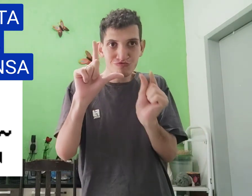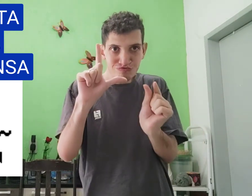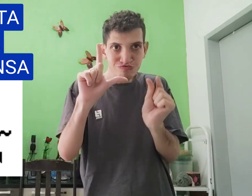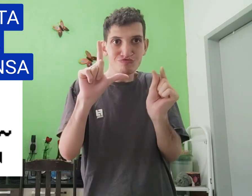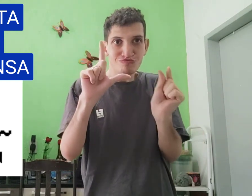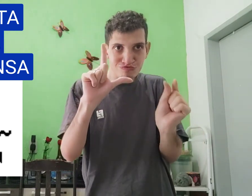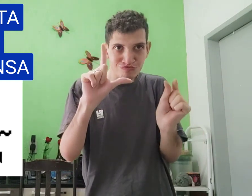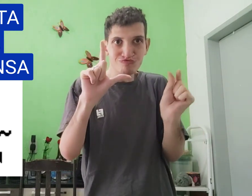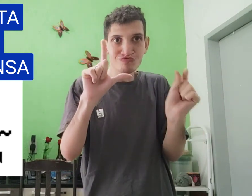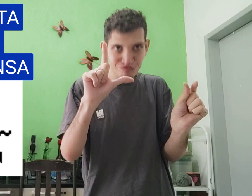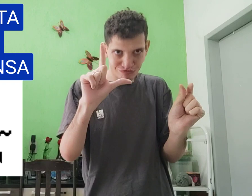Assim.